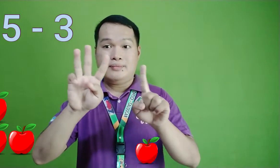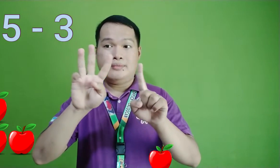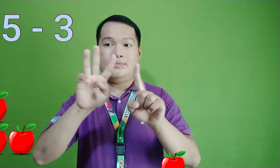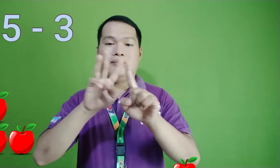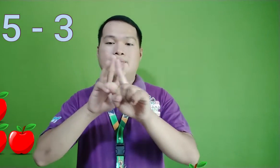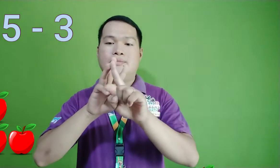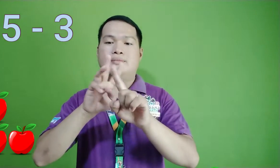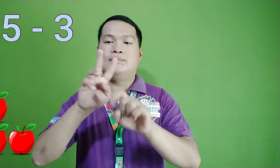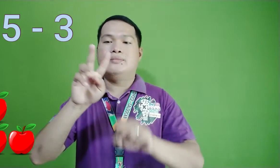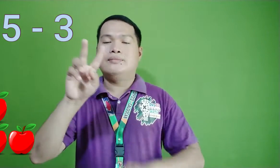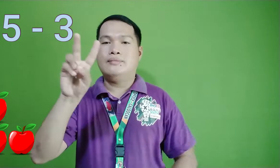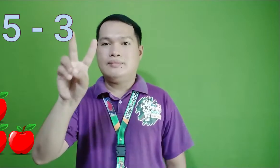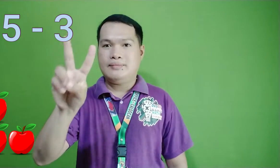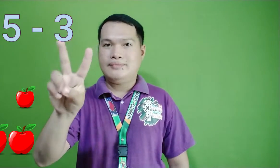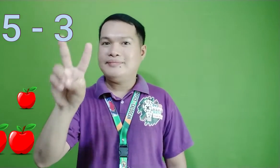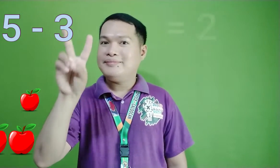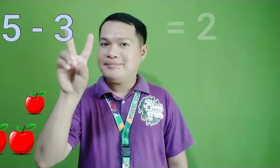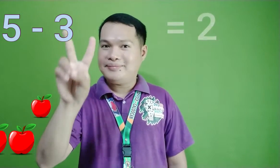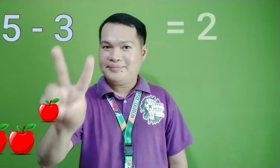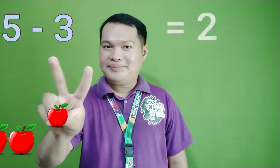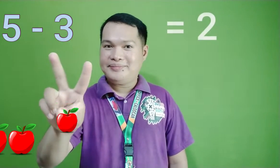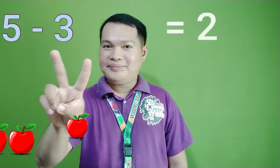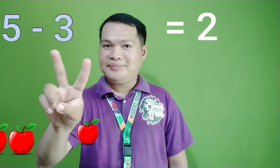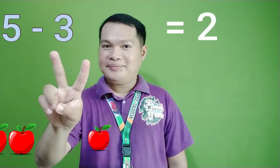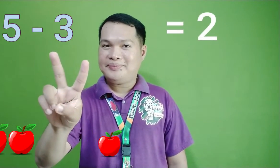at 3 kaya 2 ang natira.